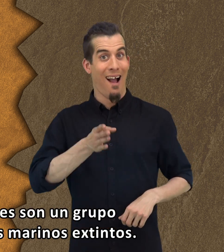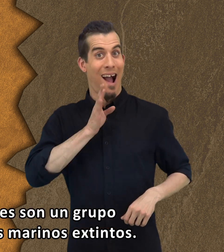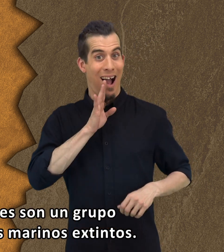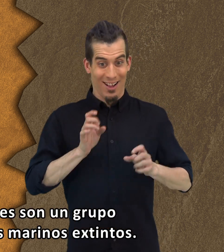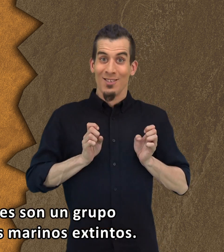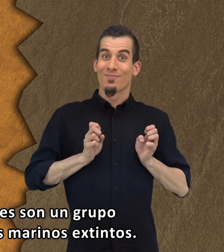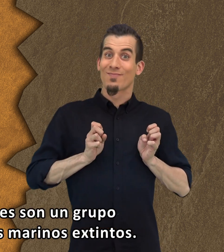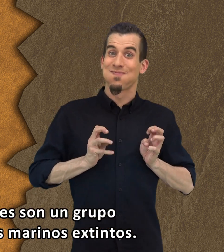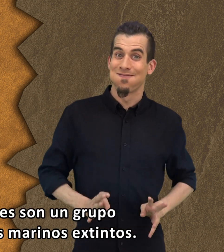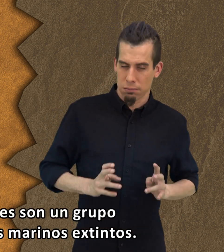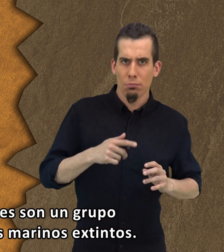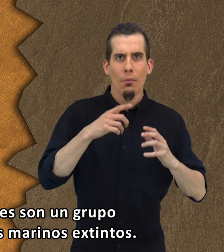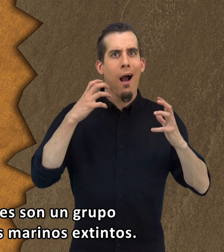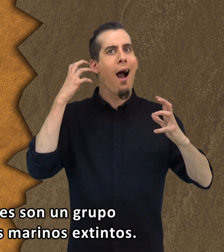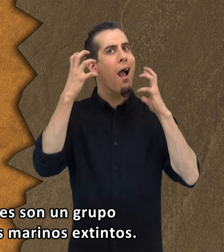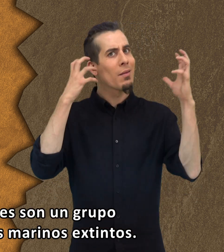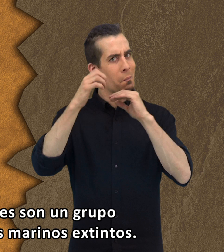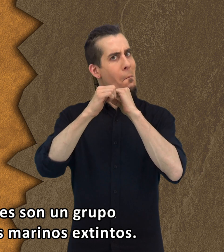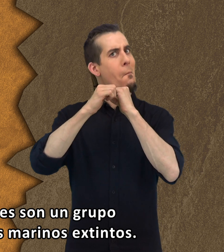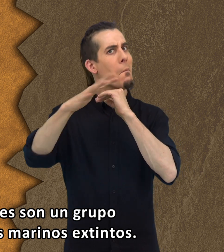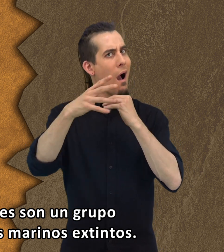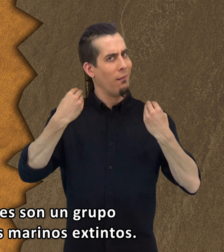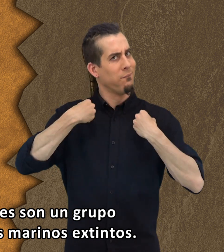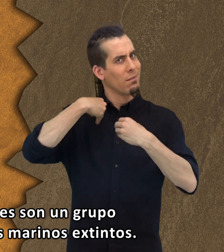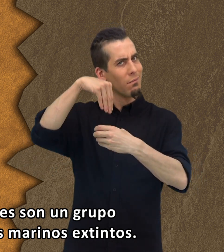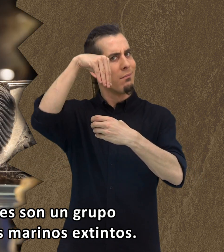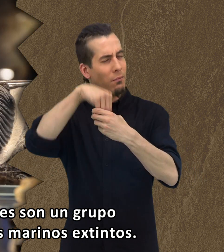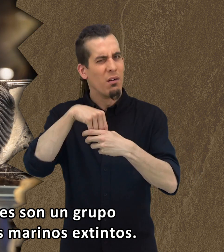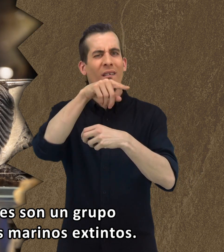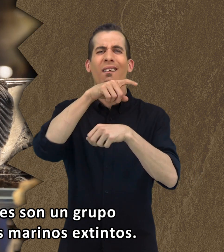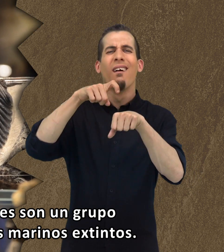Los trilobites son un grupo de artrópodos marinos extintos.